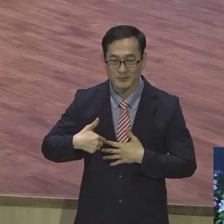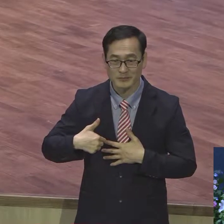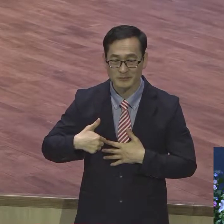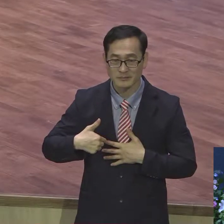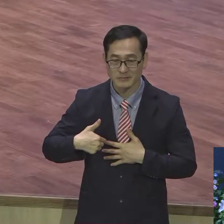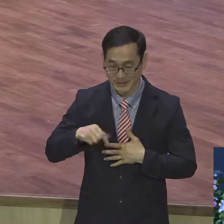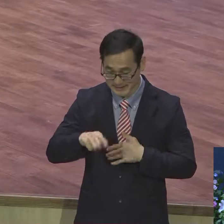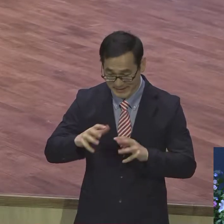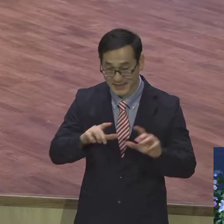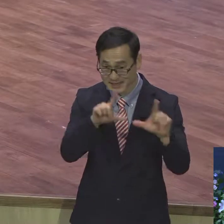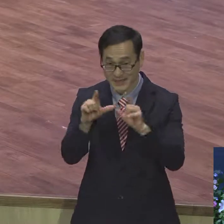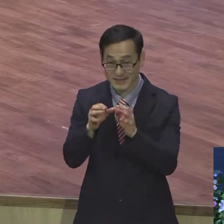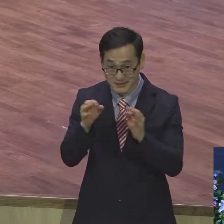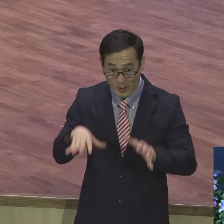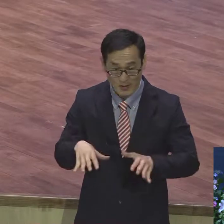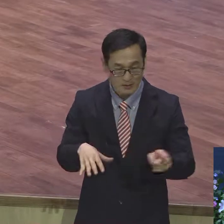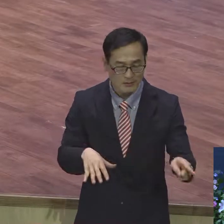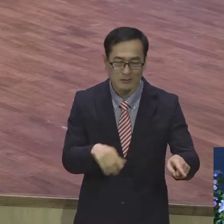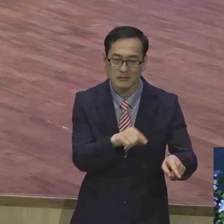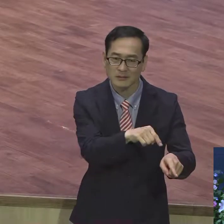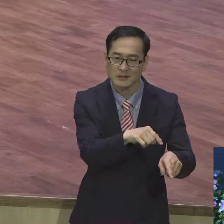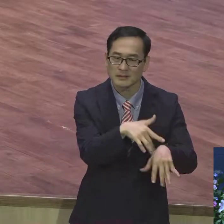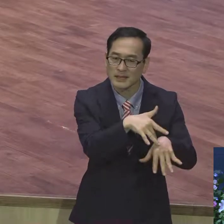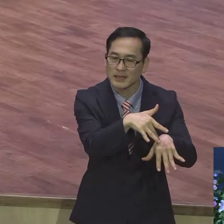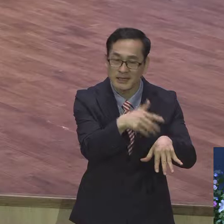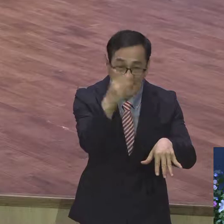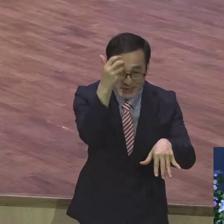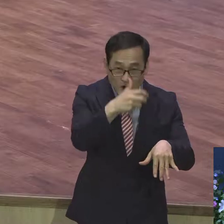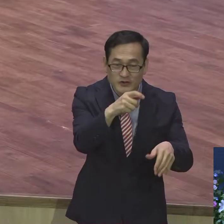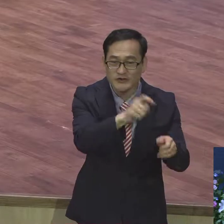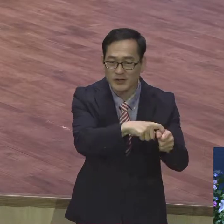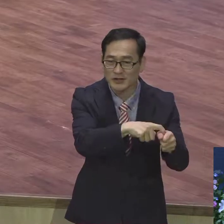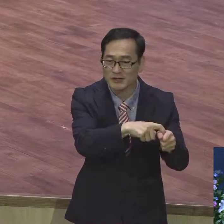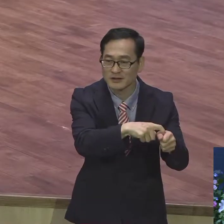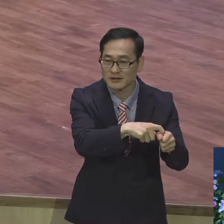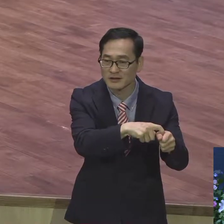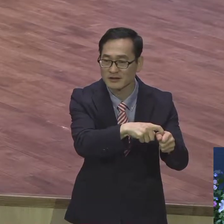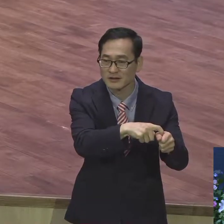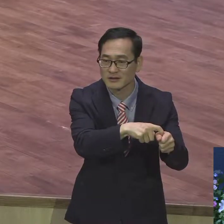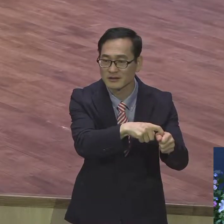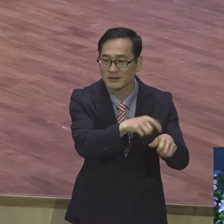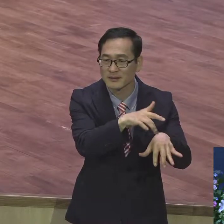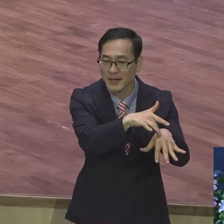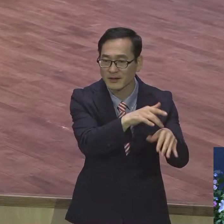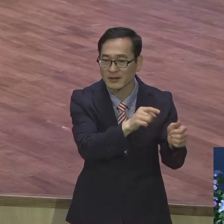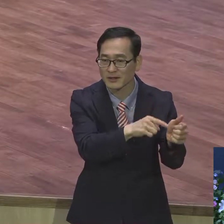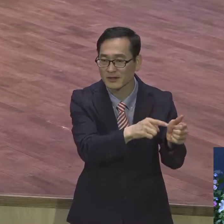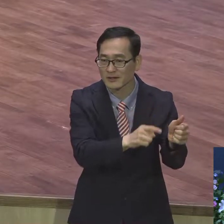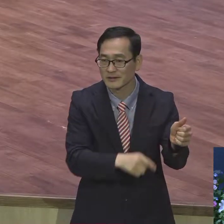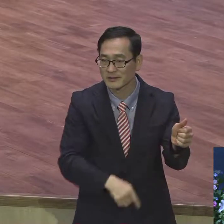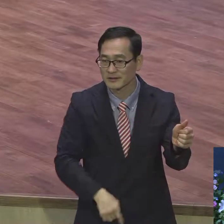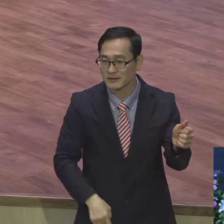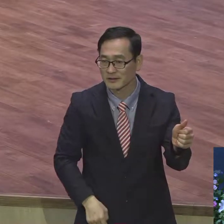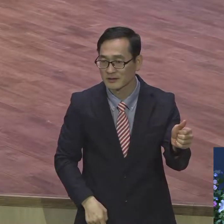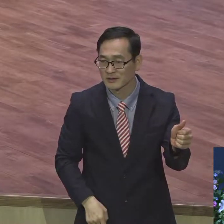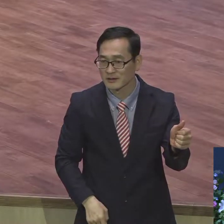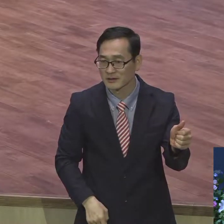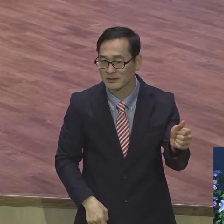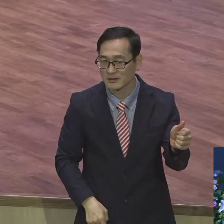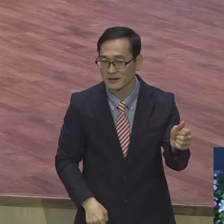하고 마기라고도 하는 영적 존재가 있어요. 영적 존재. 영적 존재를 인정하시기 바랍니다.